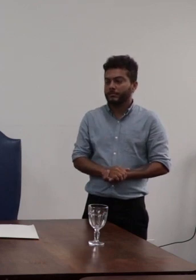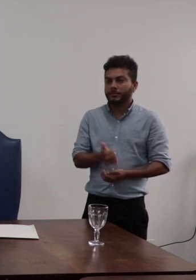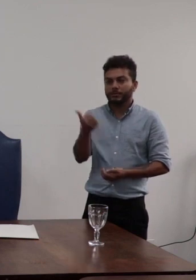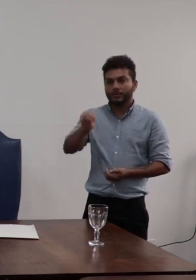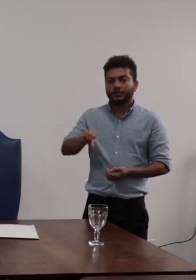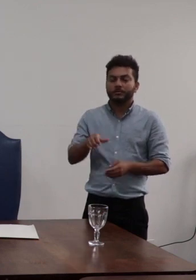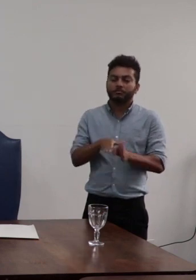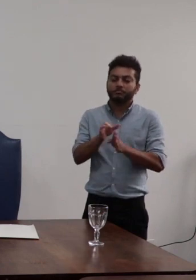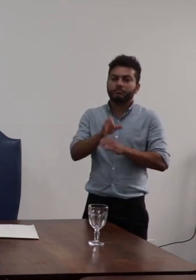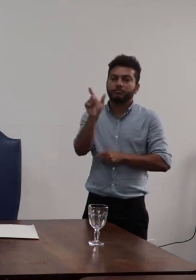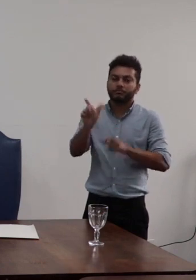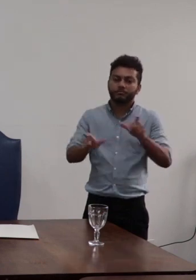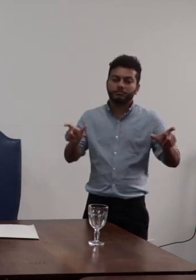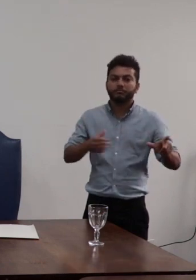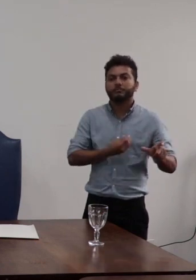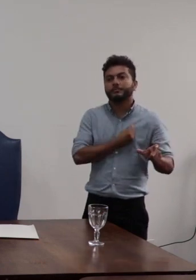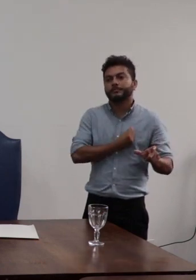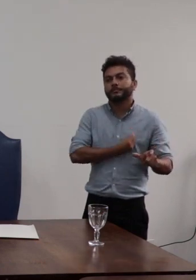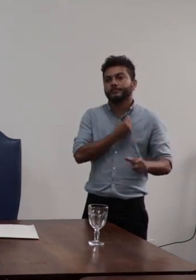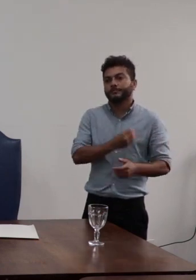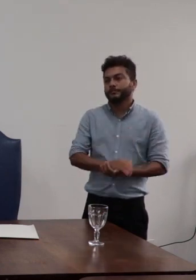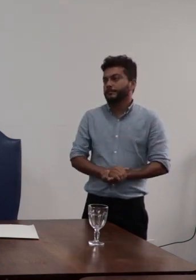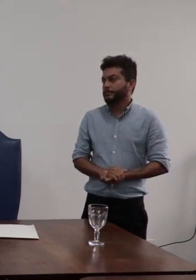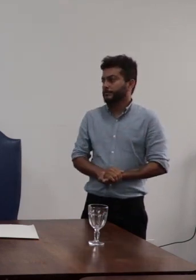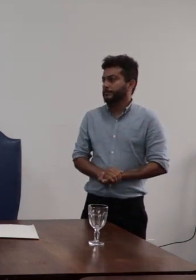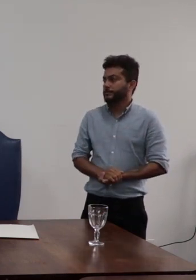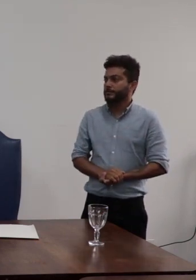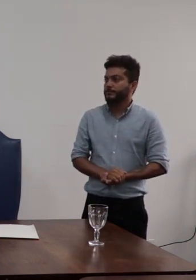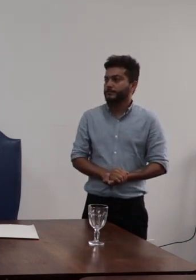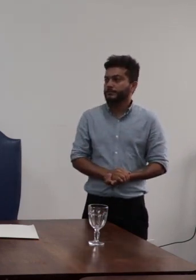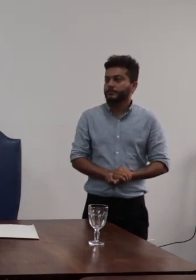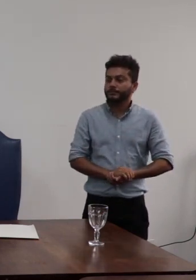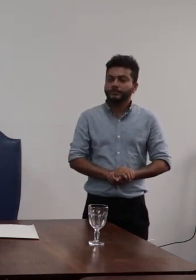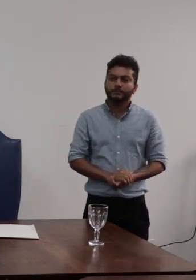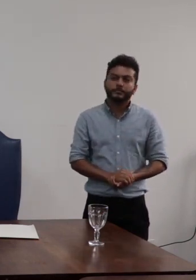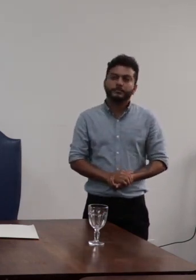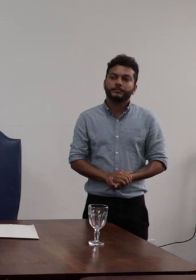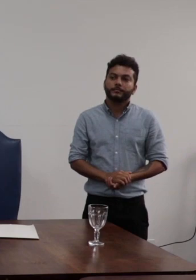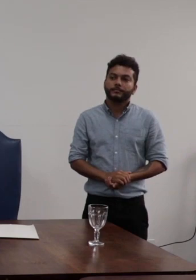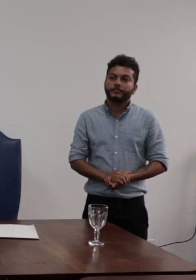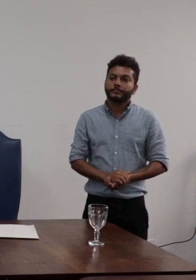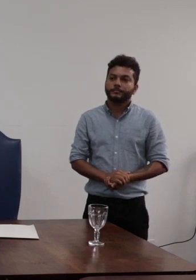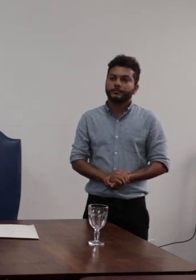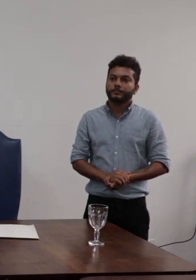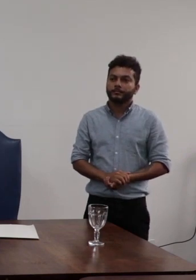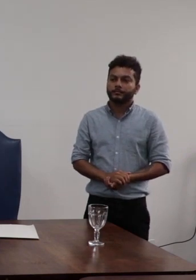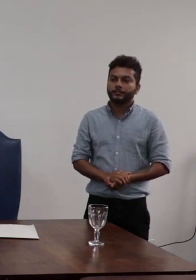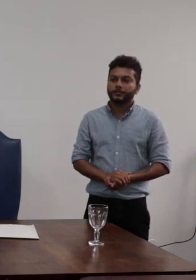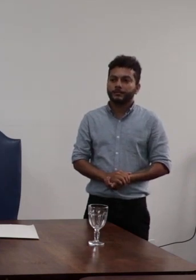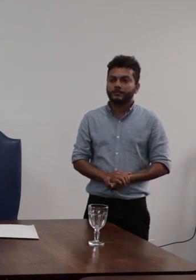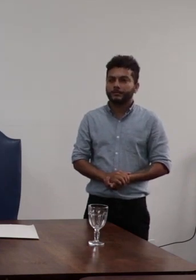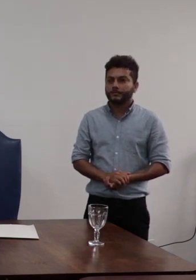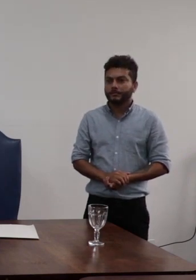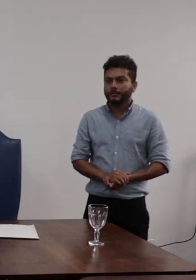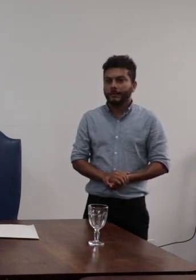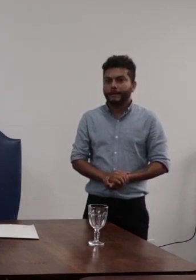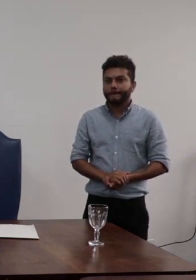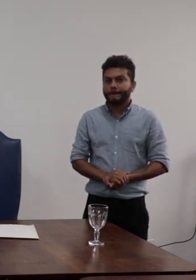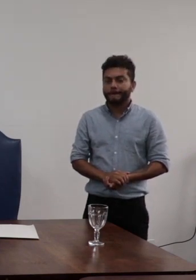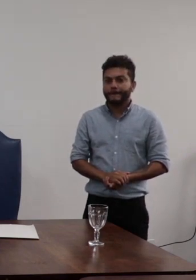conselheiros e conselheiras tem alguém junto com vocês aqui do lado